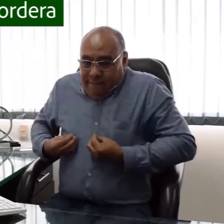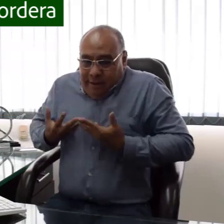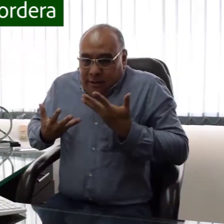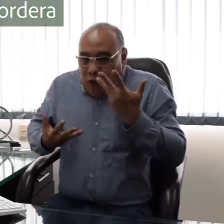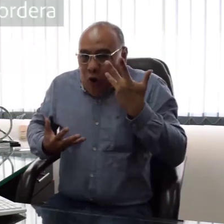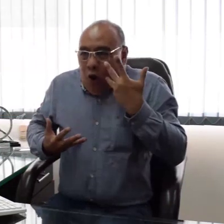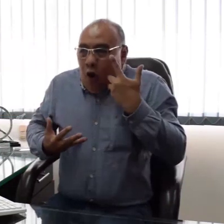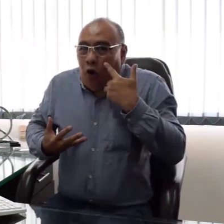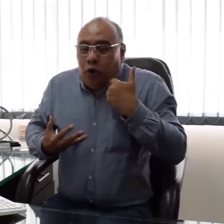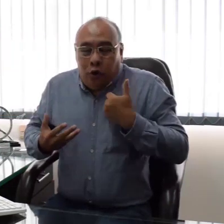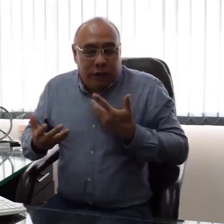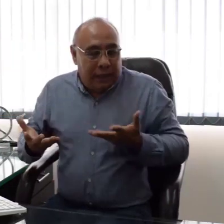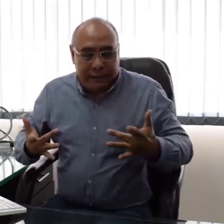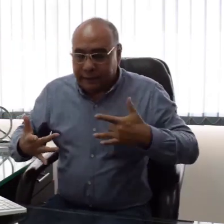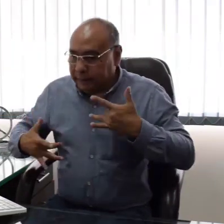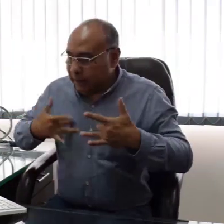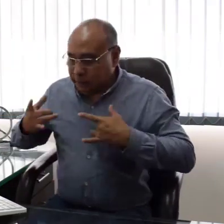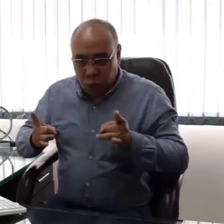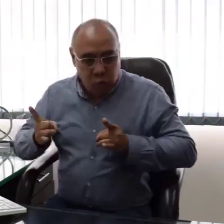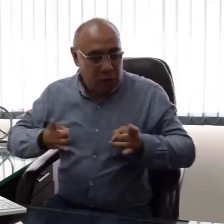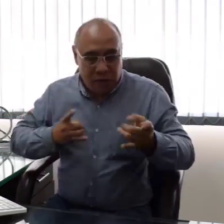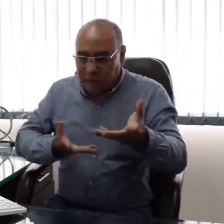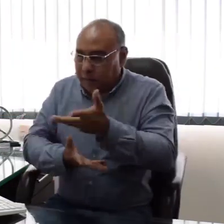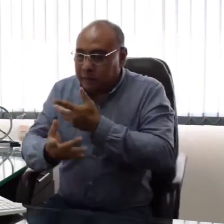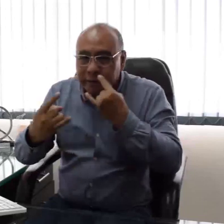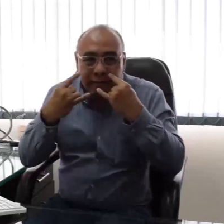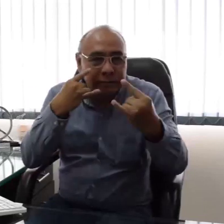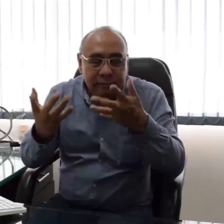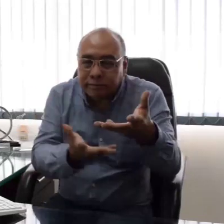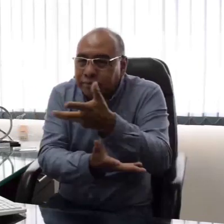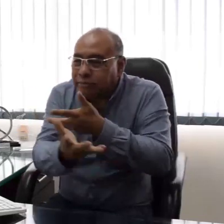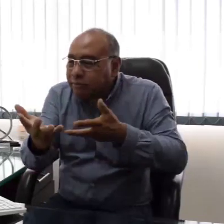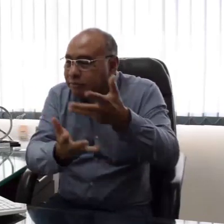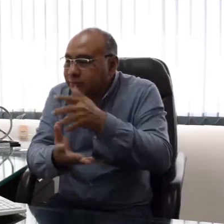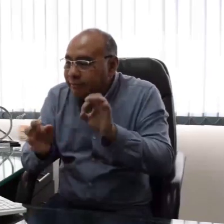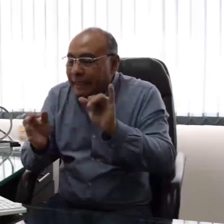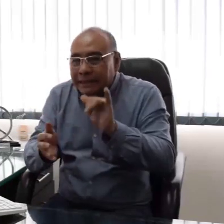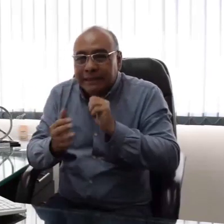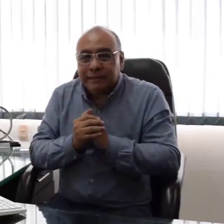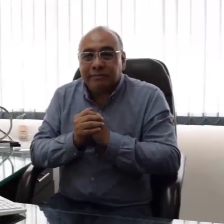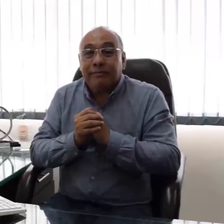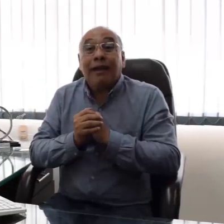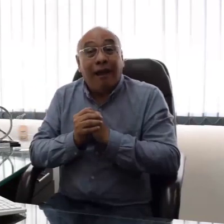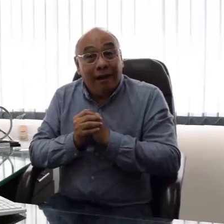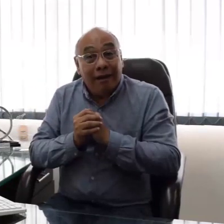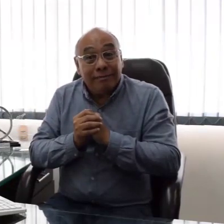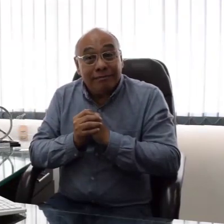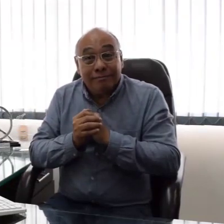La vivencia de la sordera implica las experiencias cotidianas, la forma de percibir un permanente proceso de intercambio mutuo y